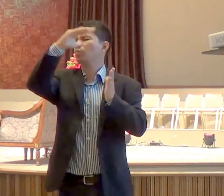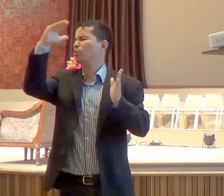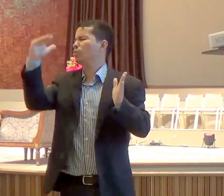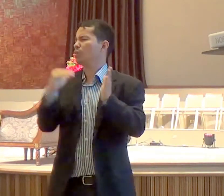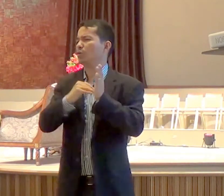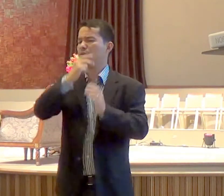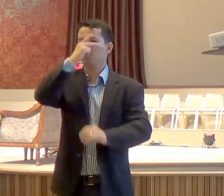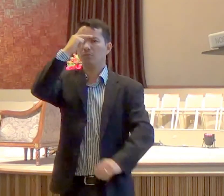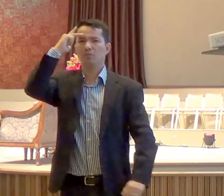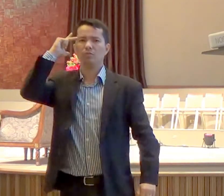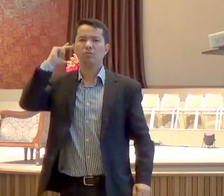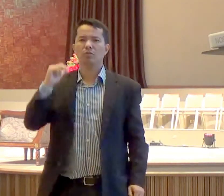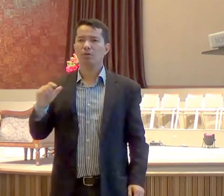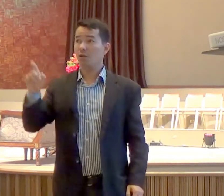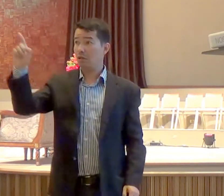ele deve estar com noventa e sete anos,